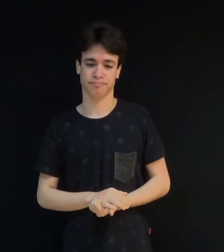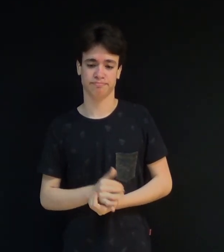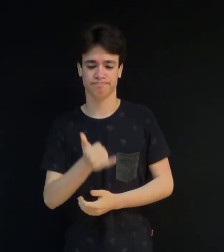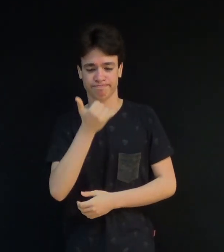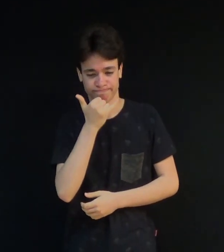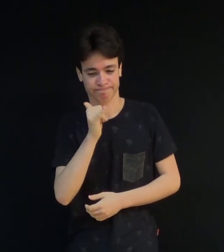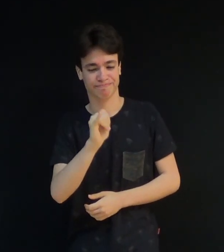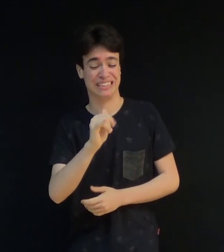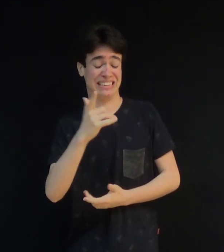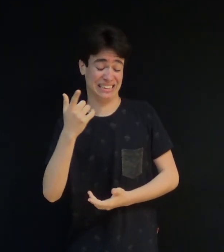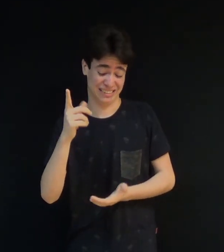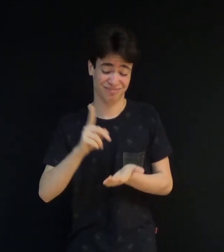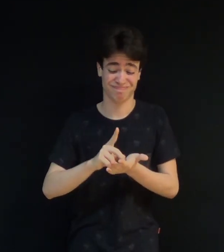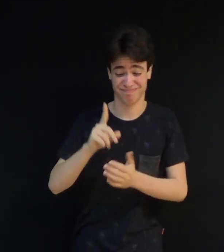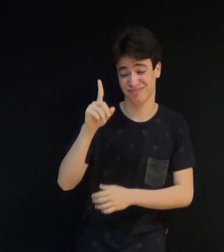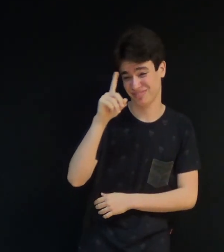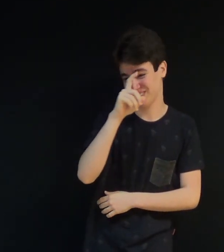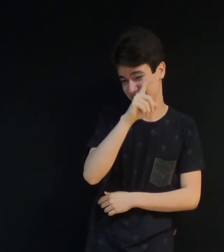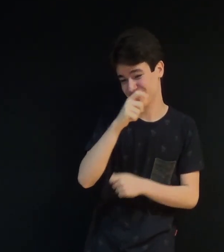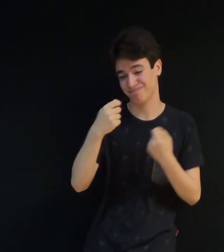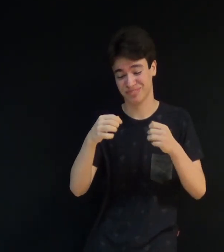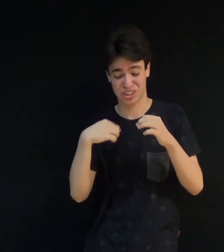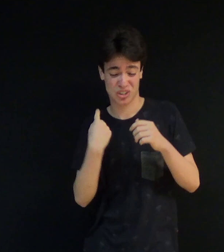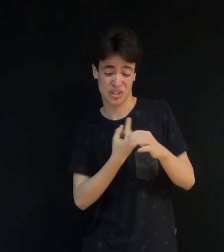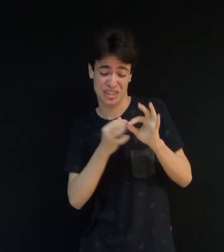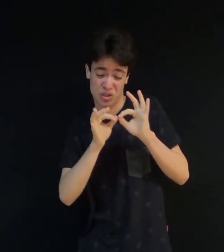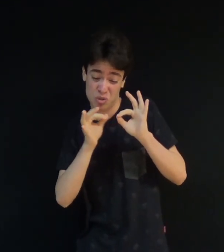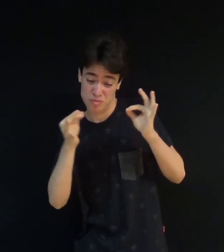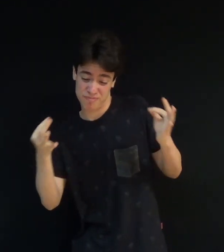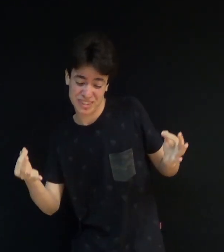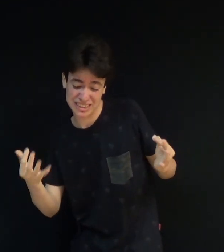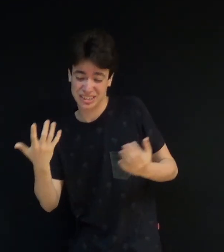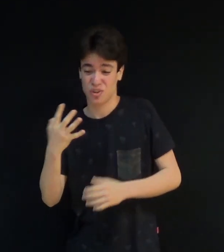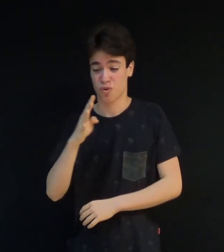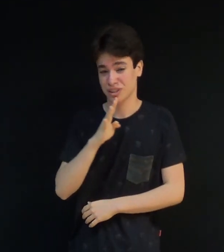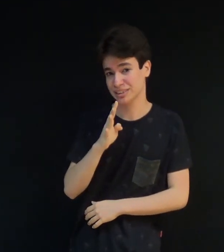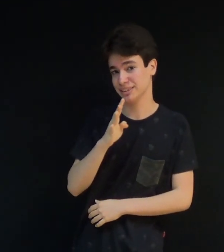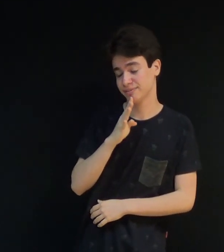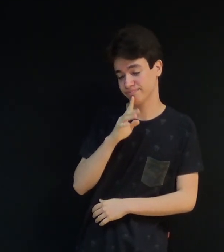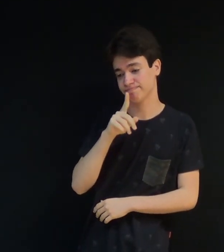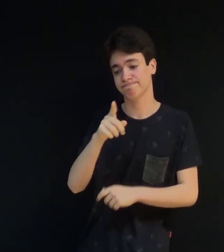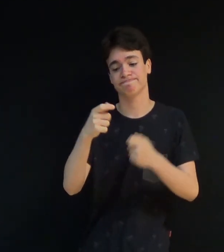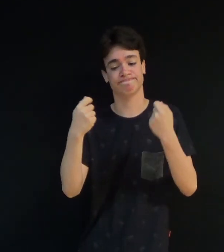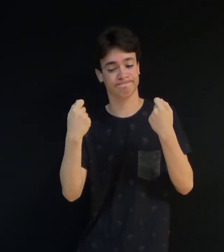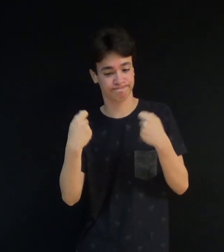3 5, versículo 9 Exige humildade e conhecimento de que você vai ter que ceder para a razão.